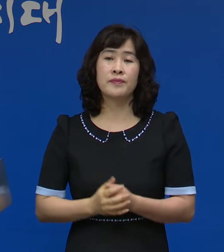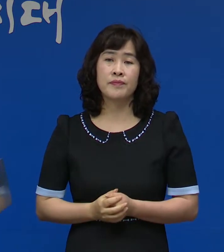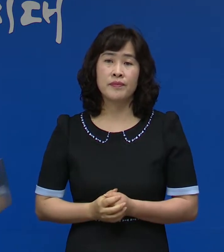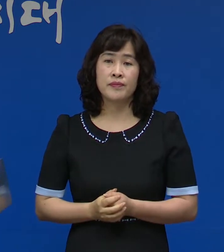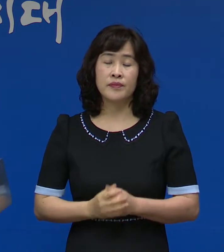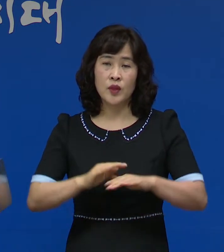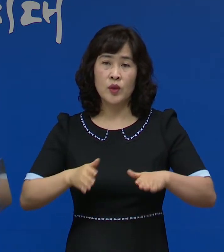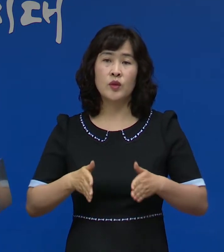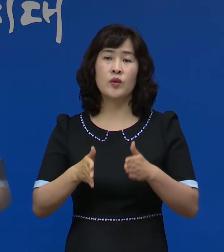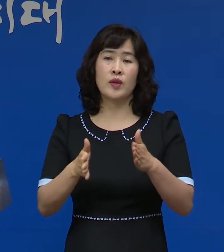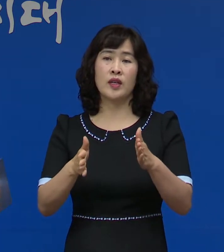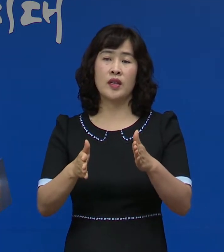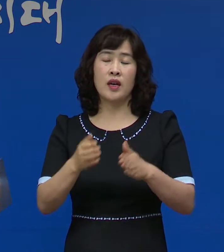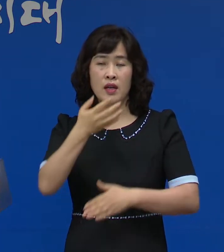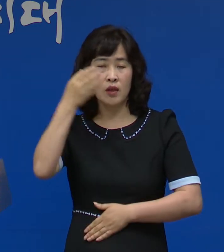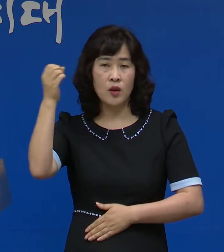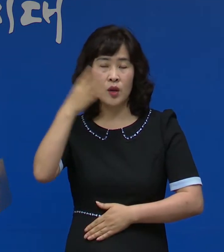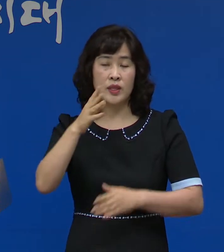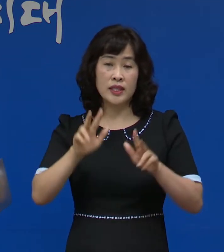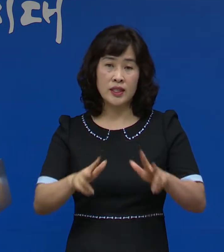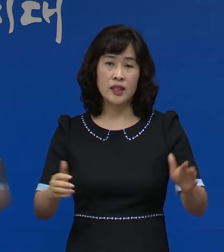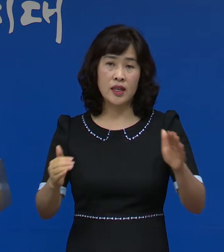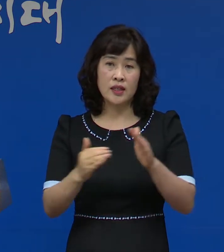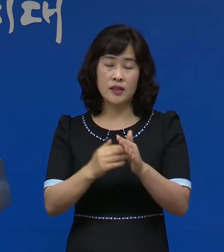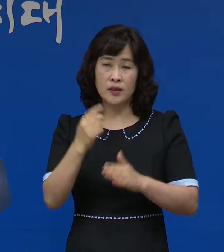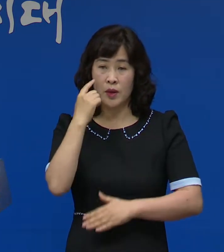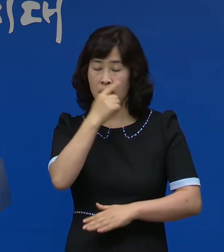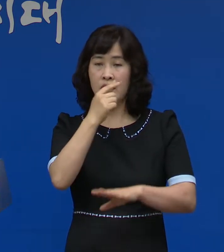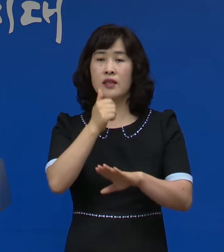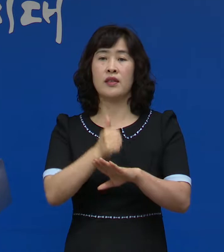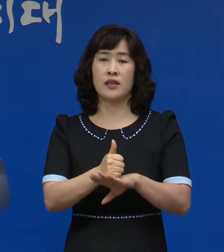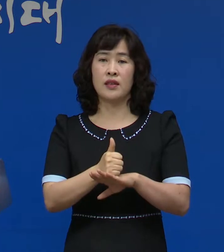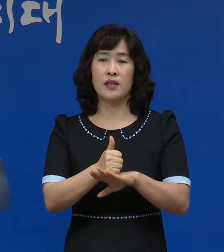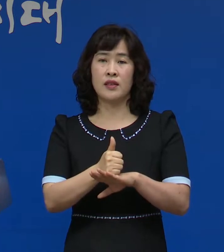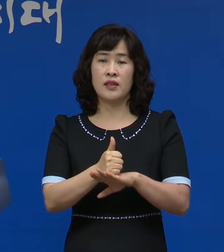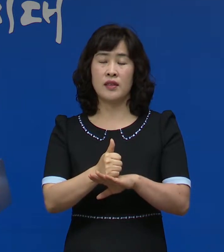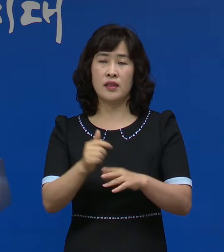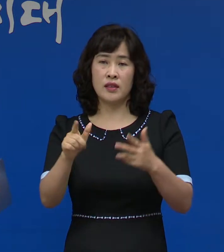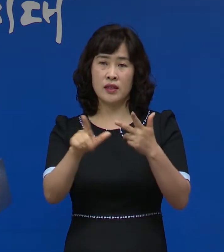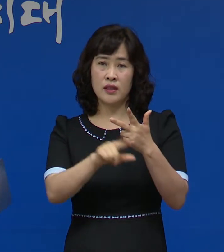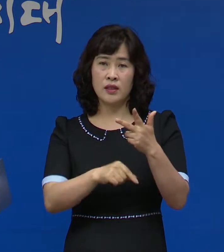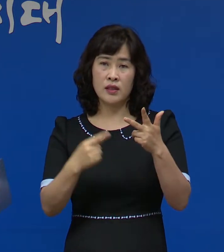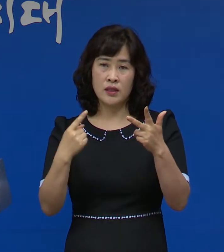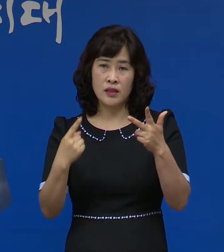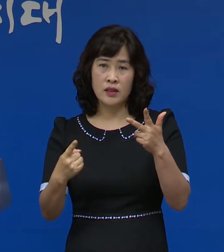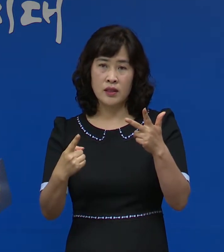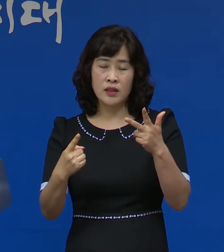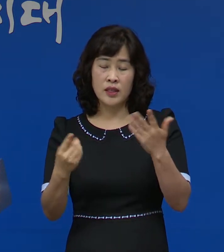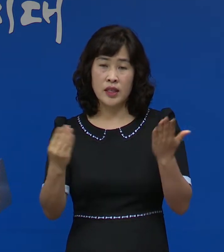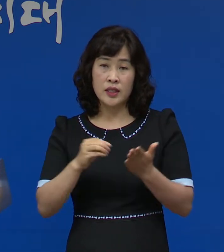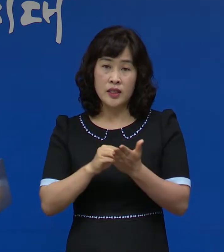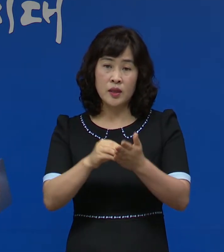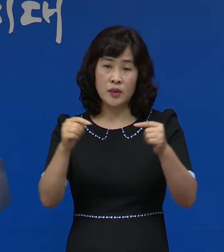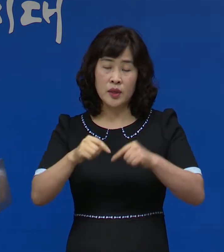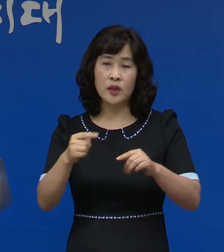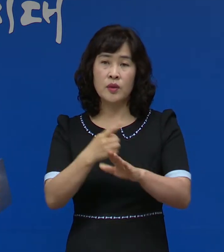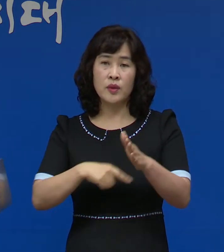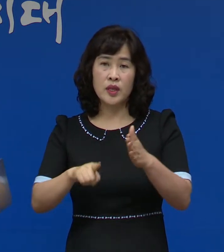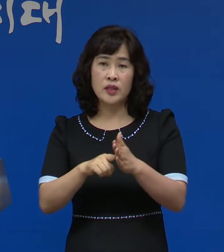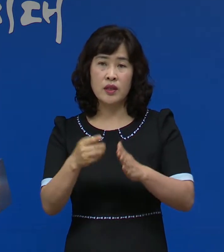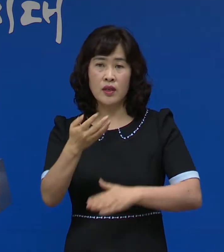전라남도와 영광군이 현재까지 확인한 결과 7월 1일 취업상담차